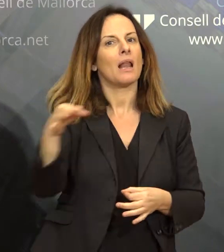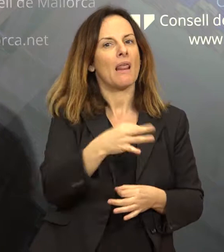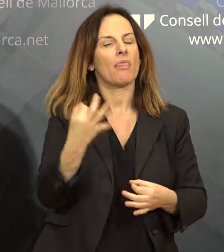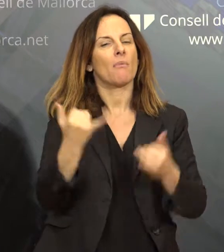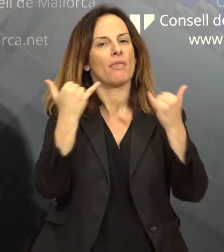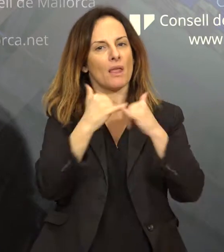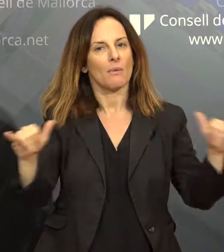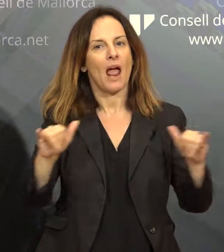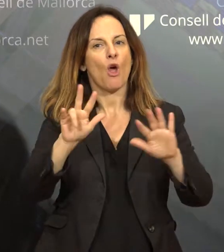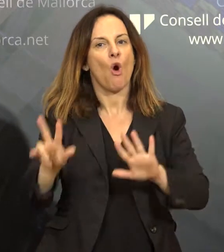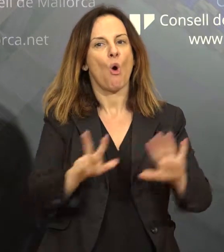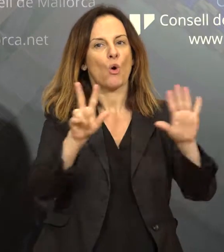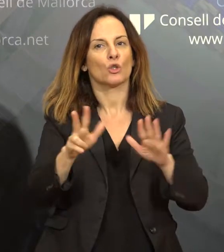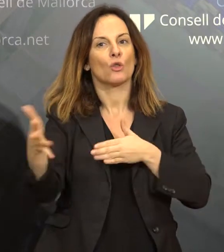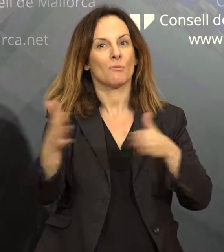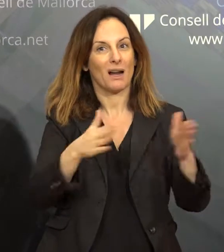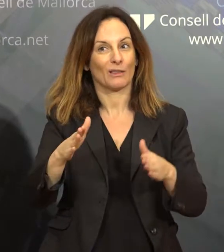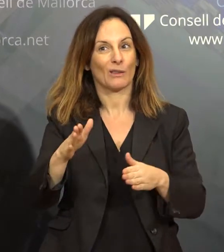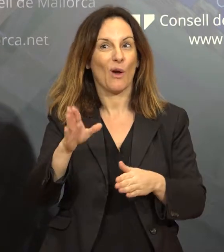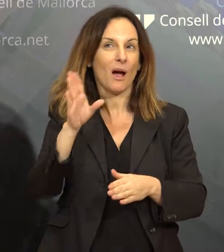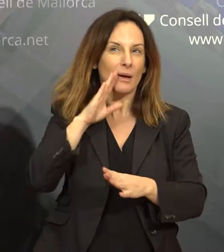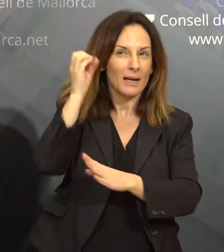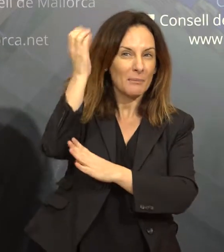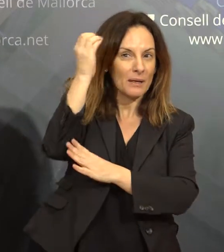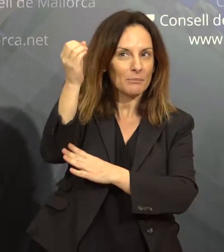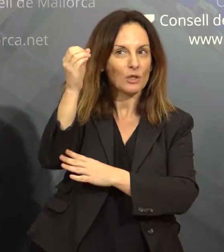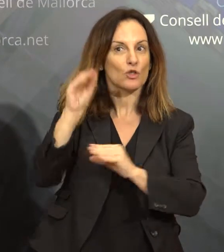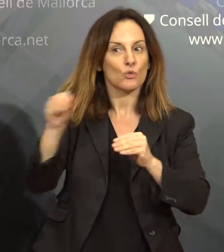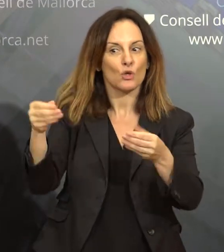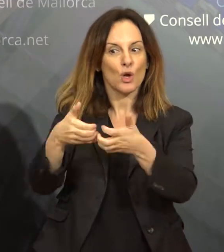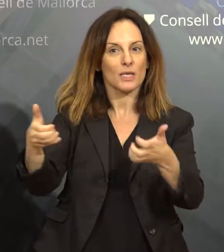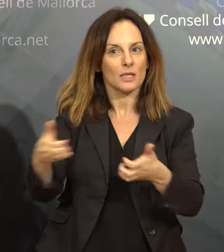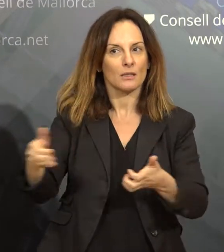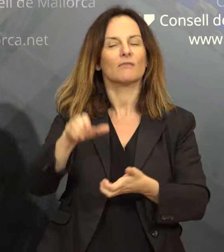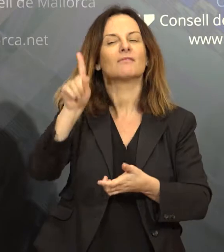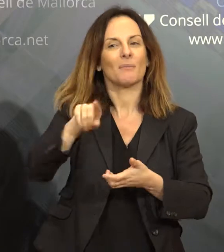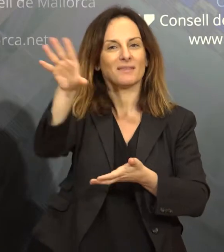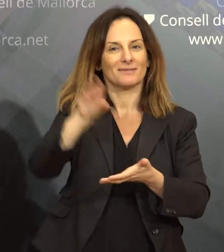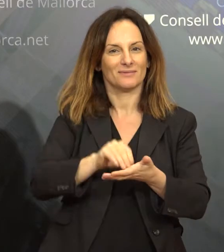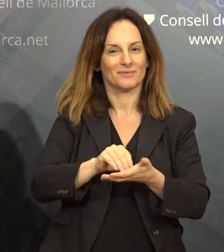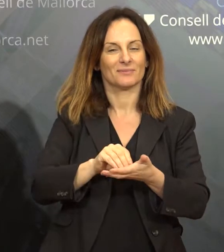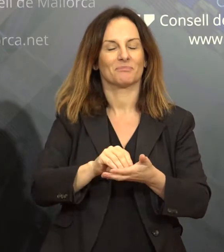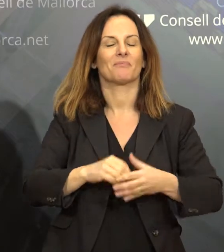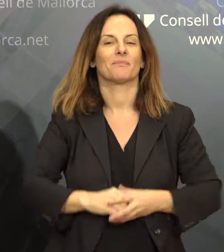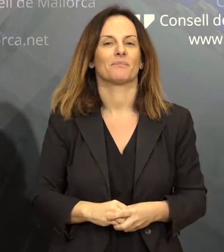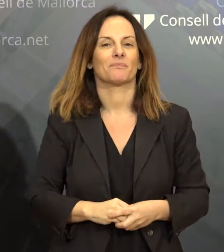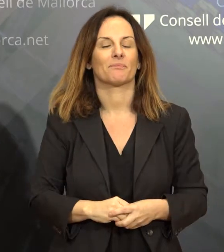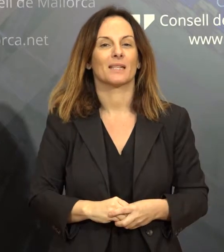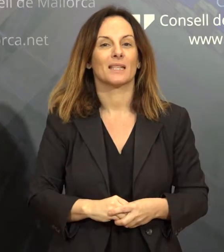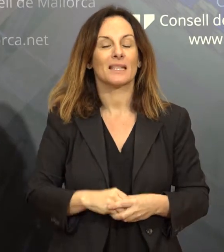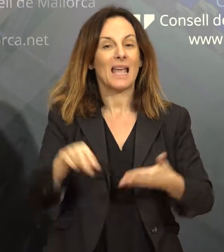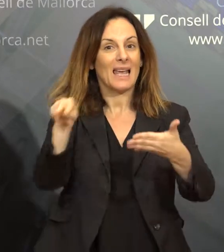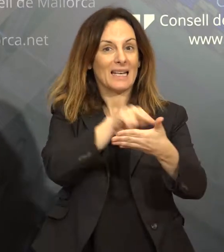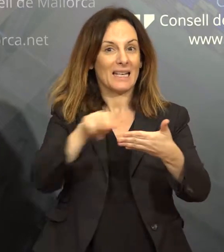també tendremos su texto. Nos gusta la idea de participación, así que, en los cinco municipios donde se harán